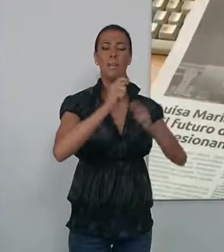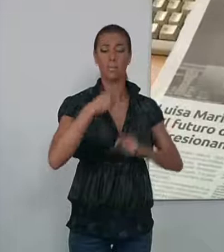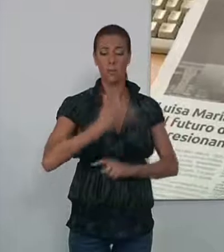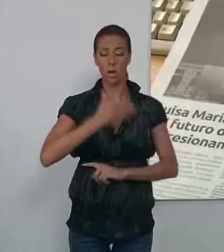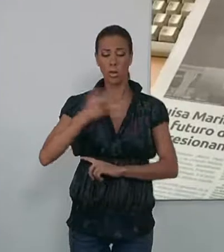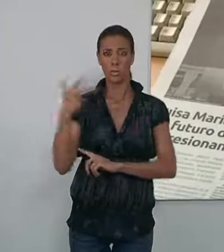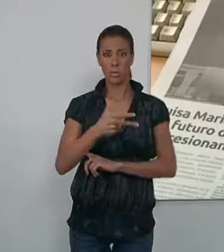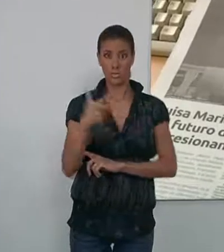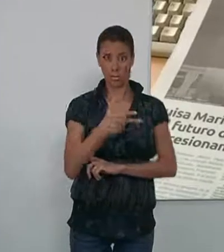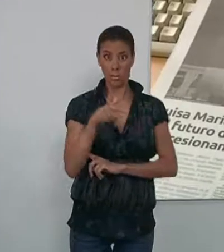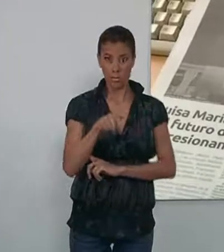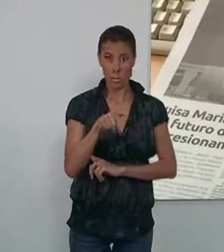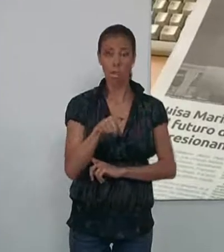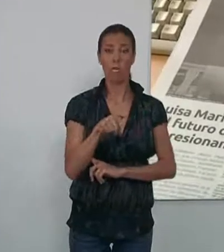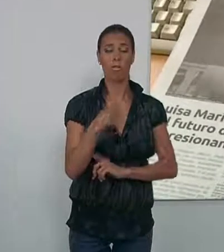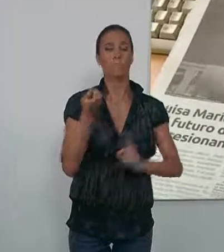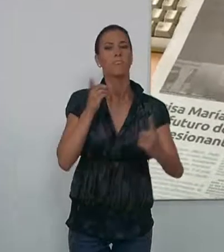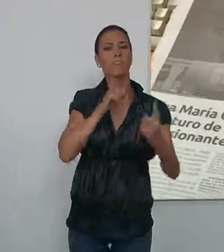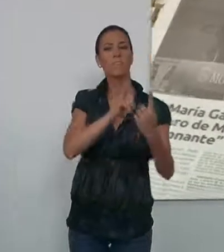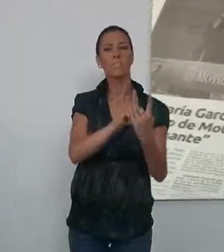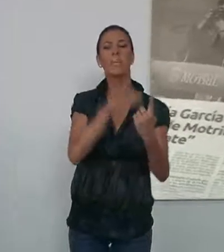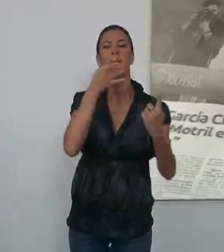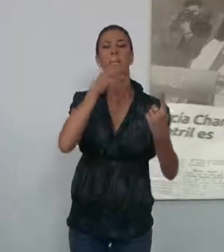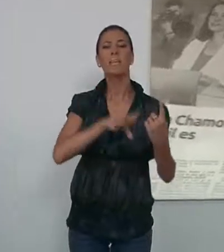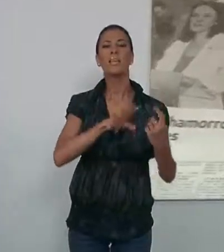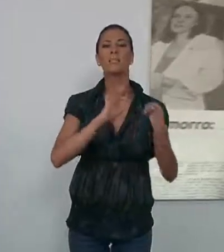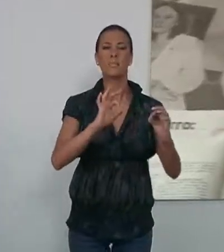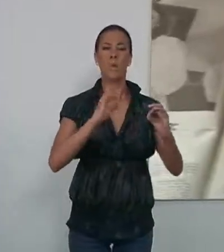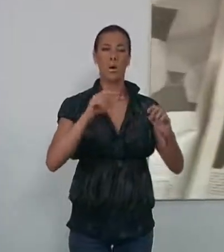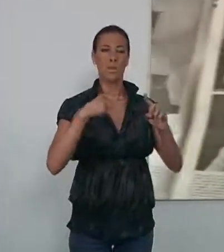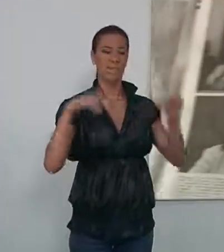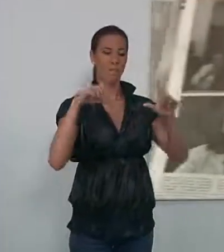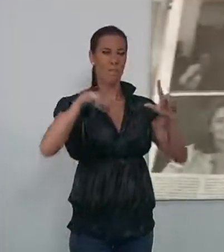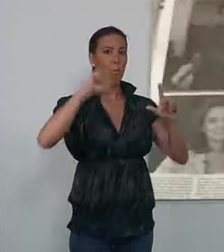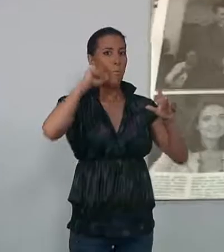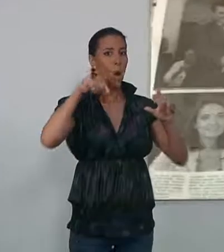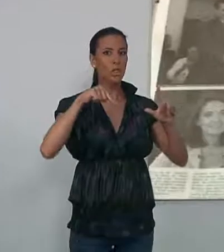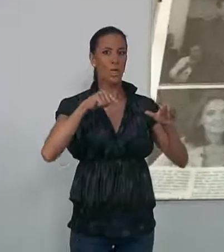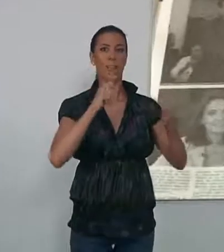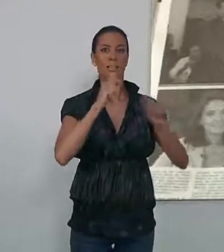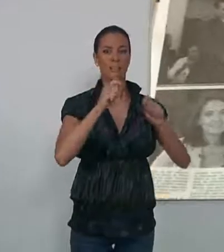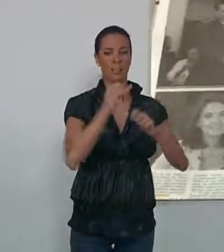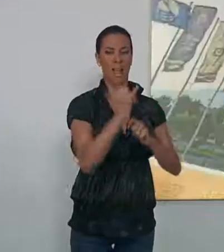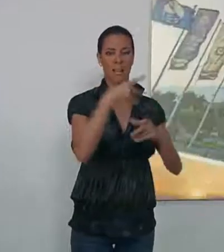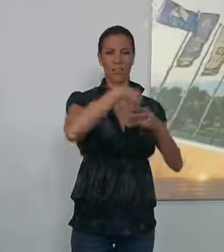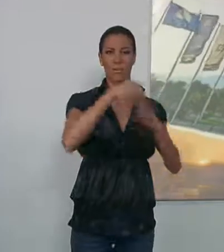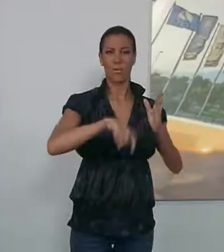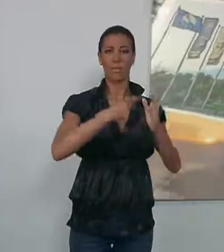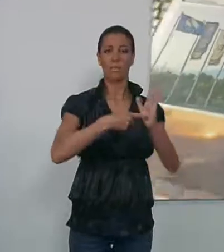alcaldesa de Motril, Luisa María García Chamorro, a los servicios informativos de Telemotril. Dentro de las secciones